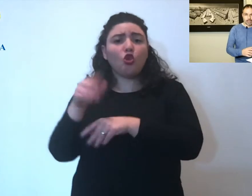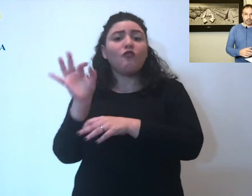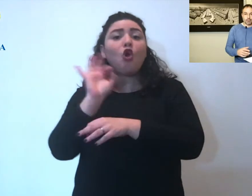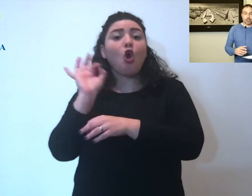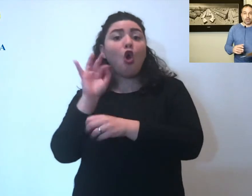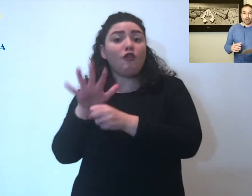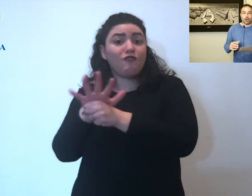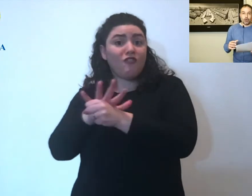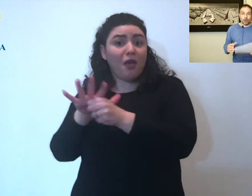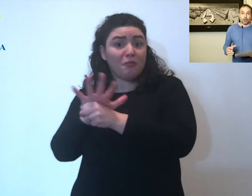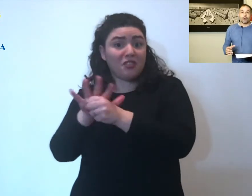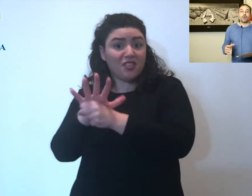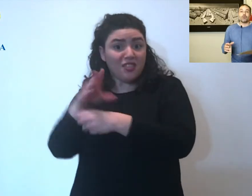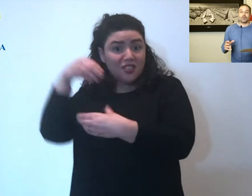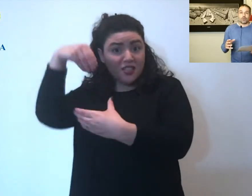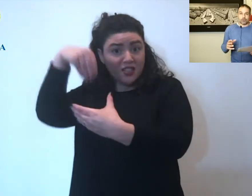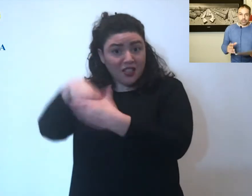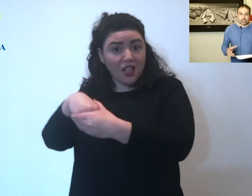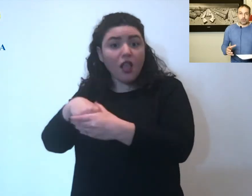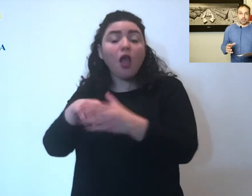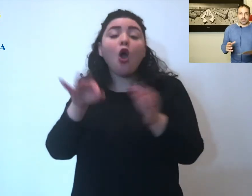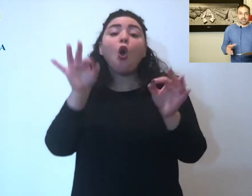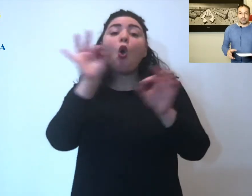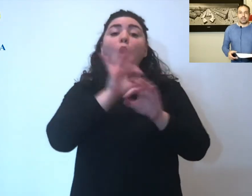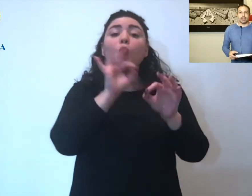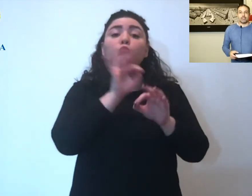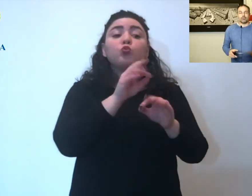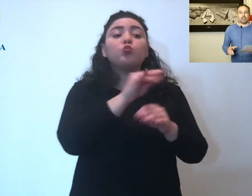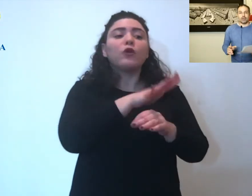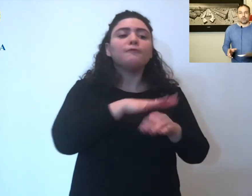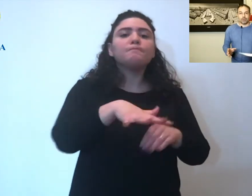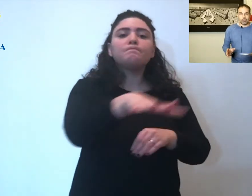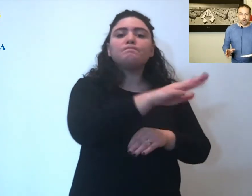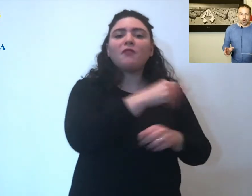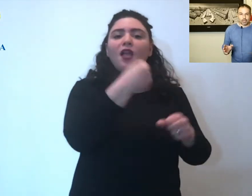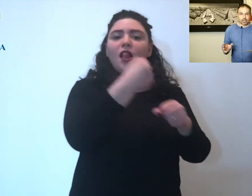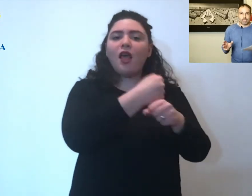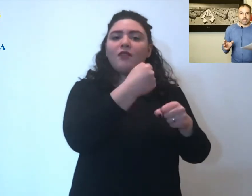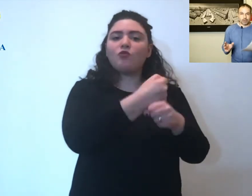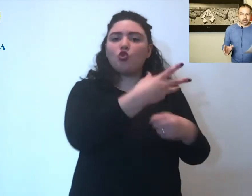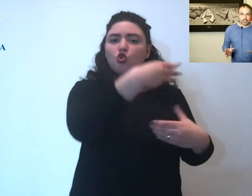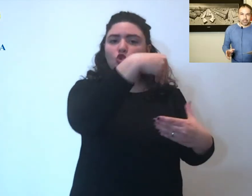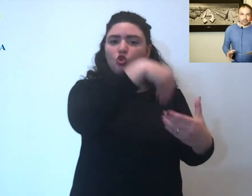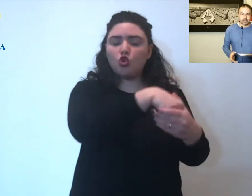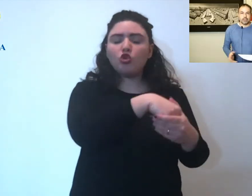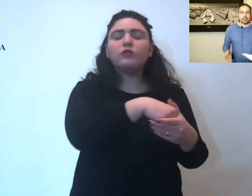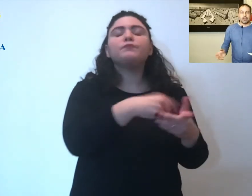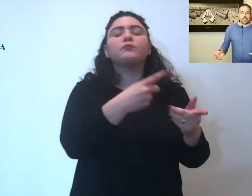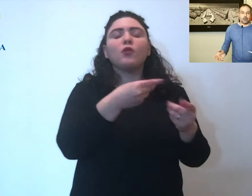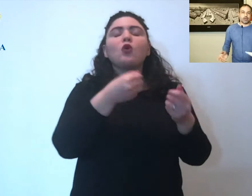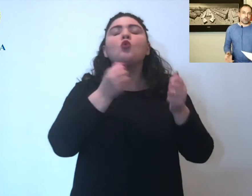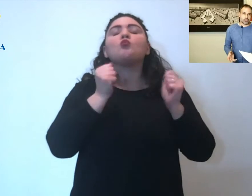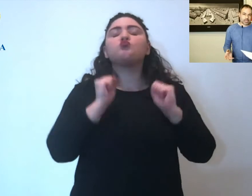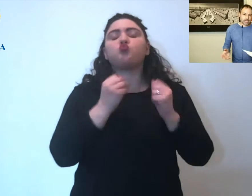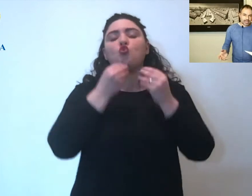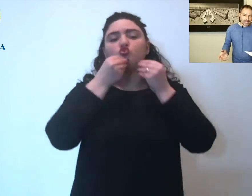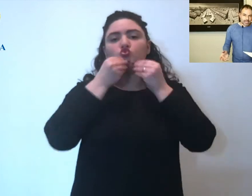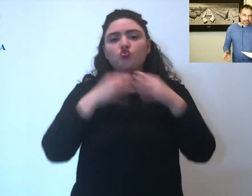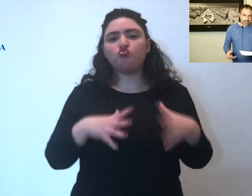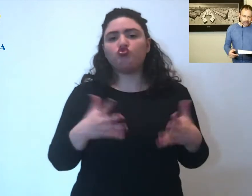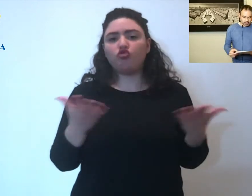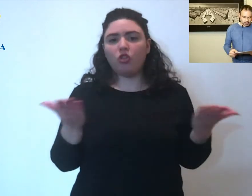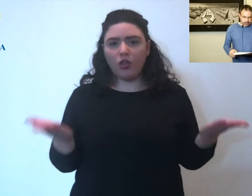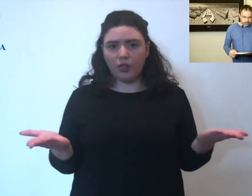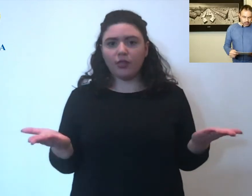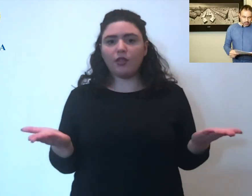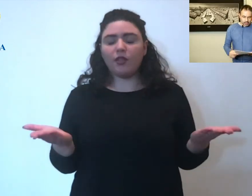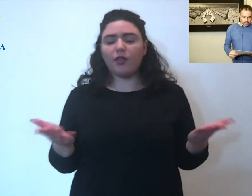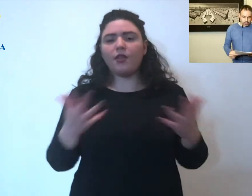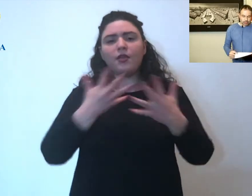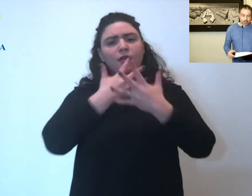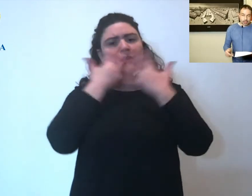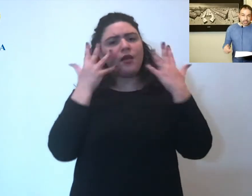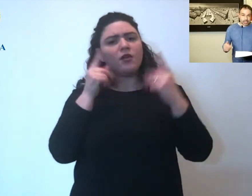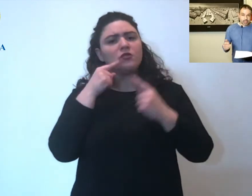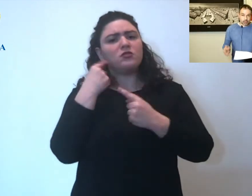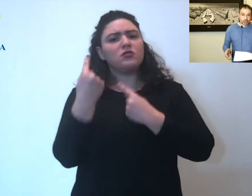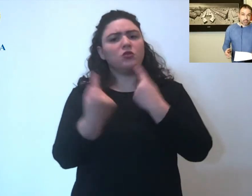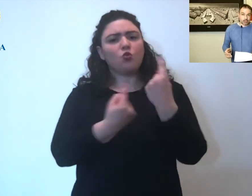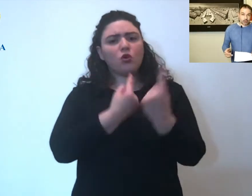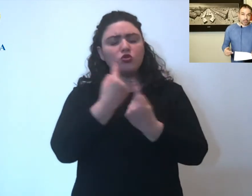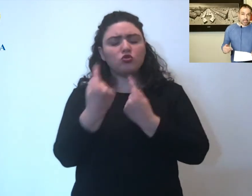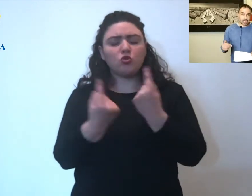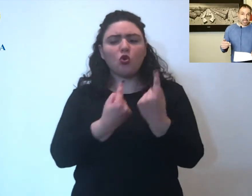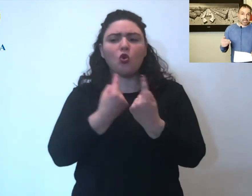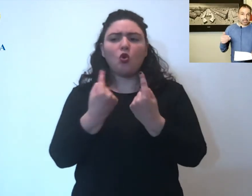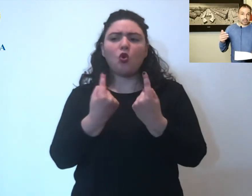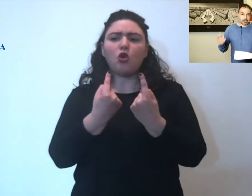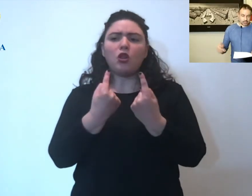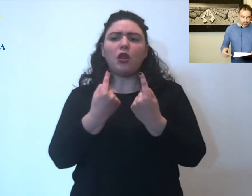familiare o così come sta avvenendo in alcuni luoghi lavorativi. È una cosa che accade, ovviamente la